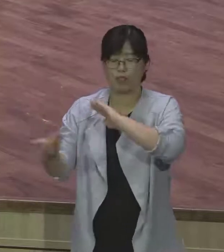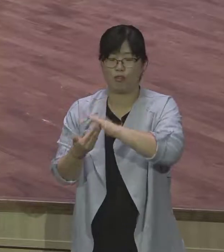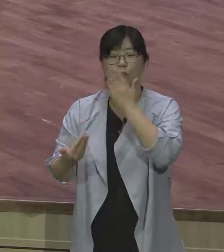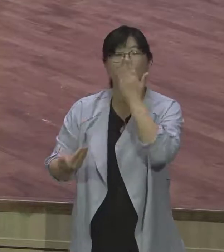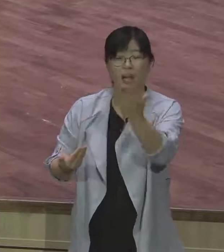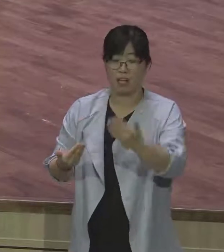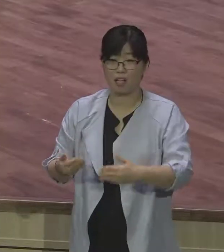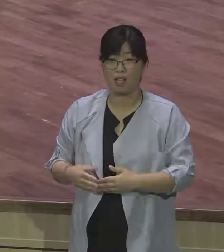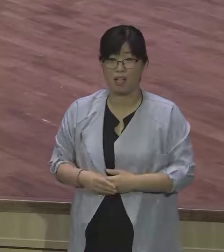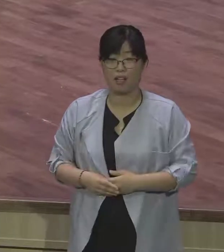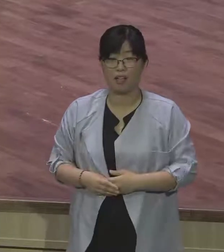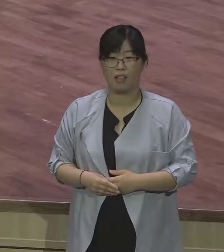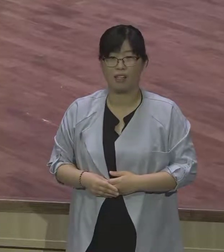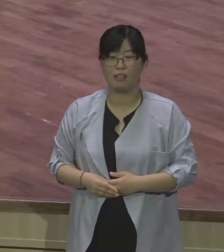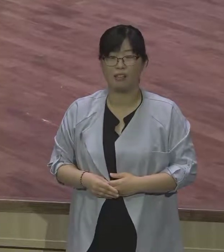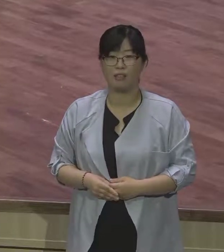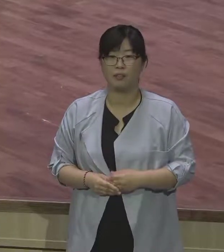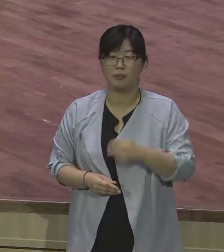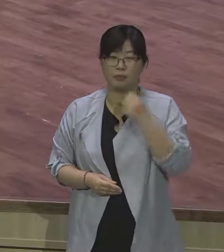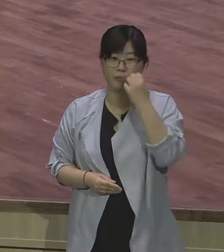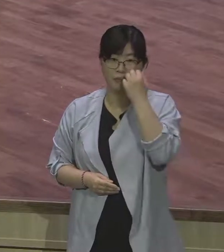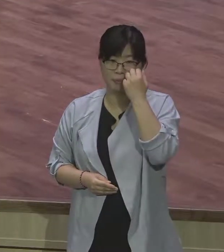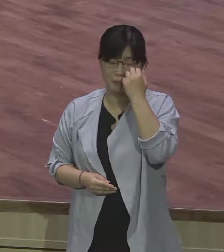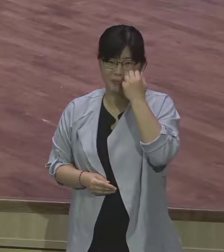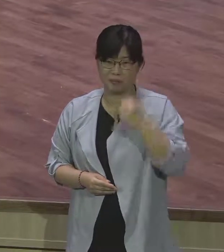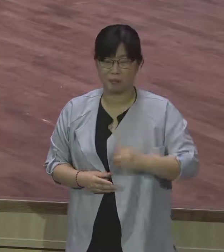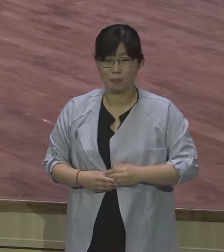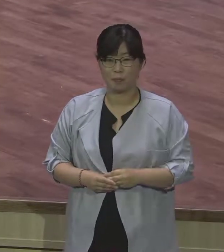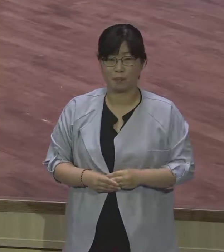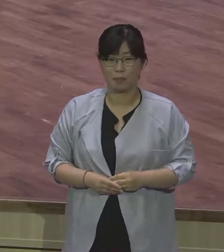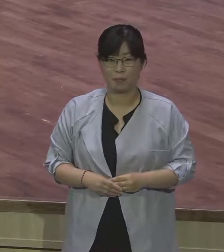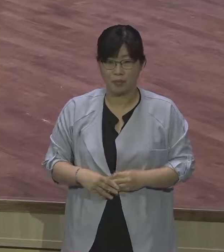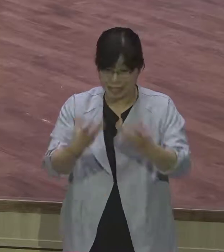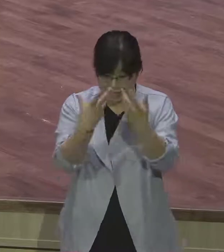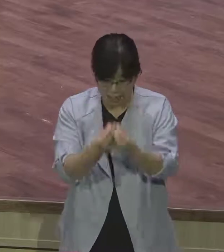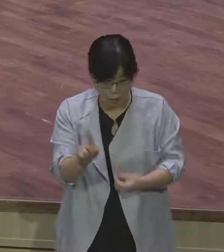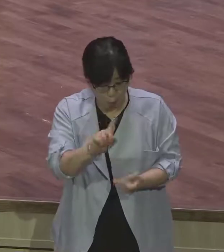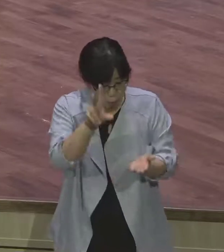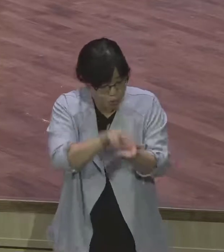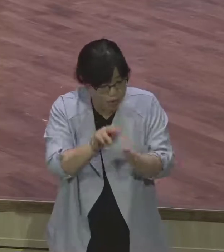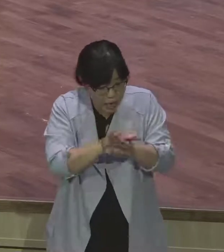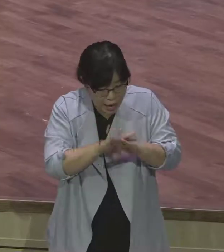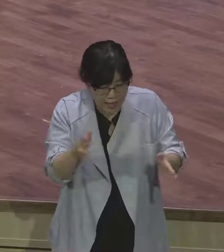정보 시 다 가지고 있지만은 여호와의 뜻만이 온전히 성취된다니까요.